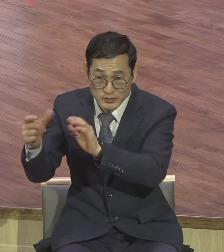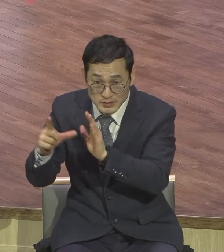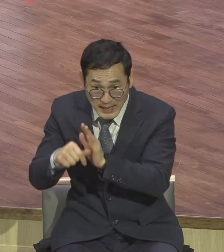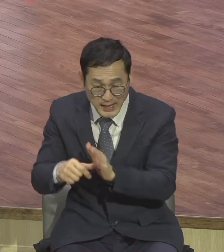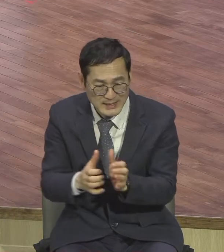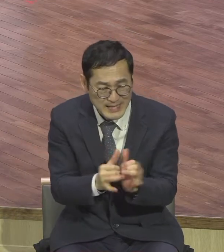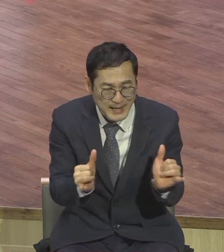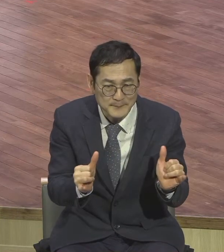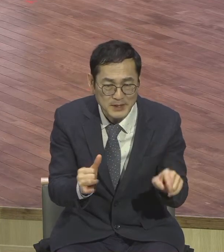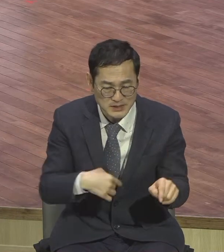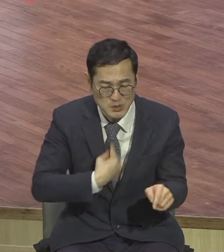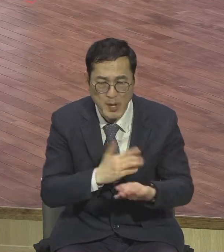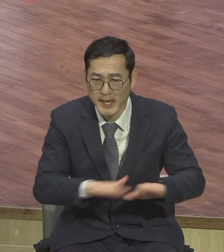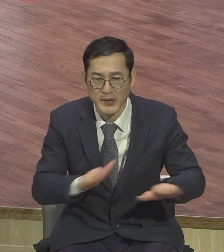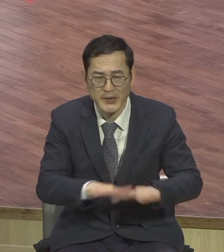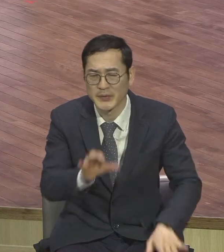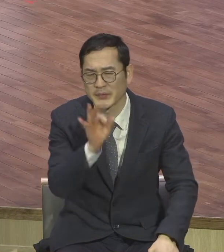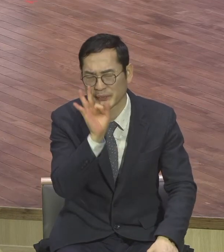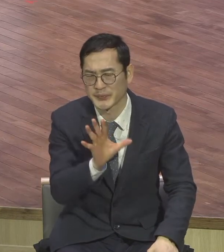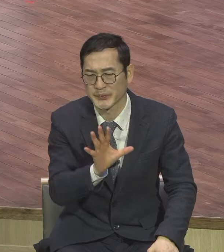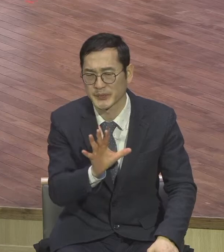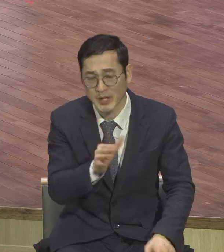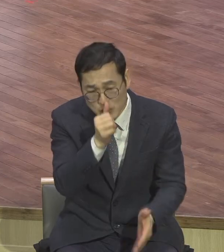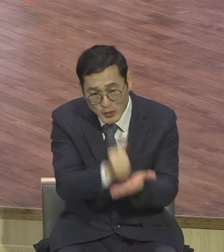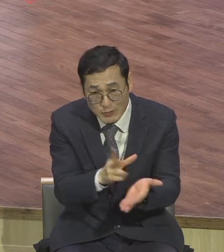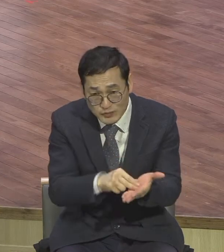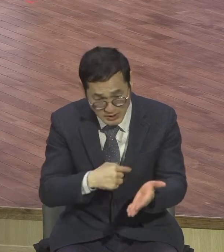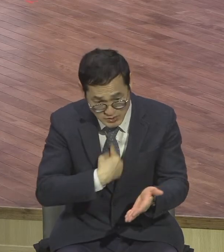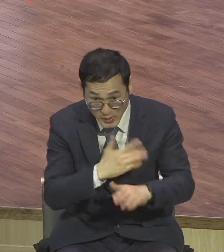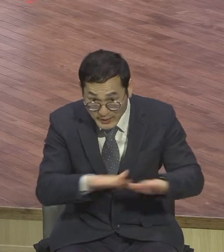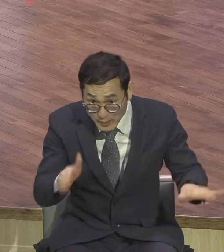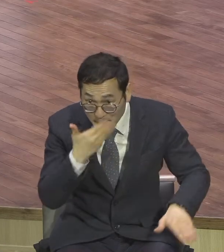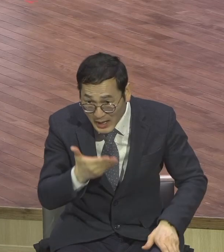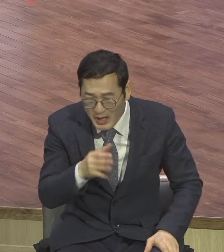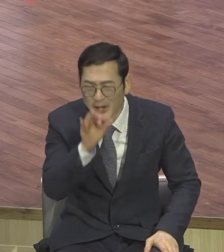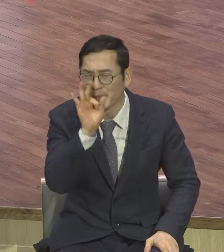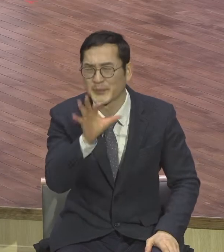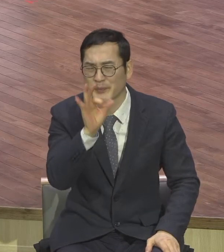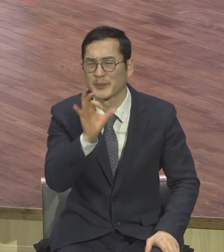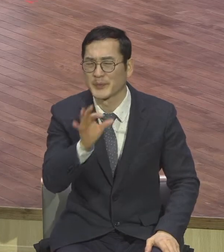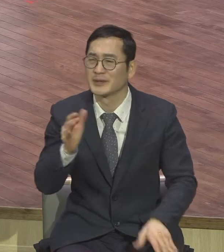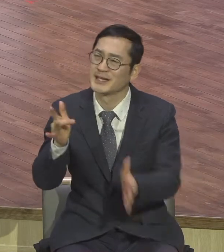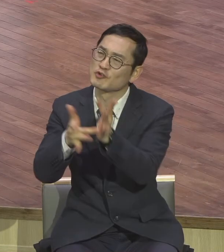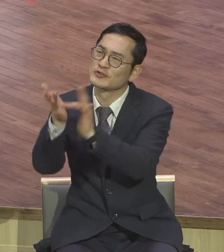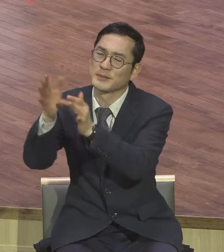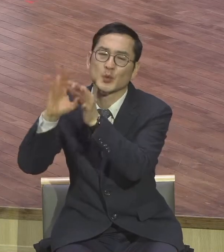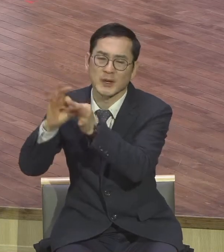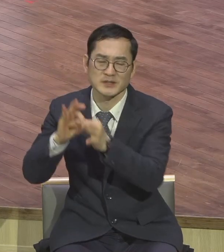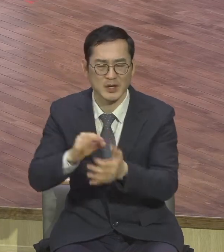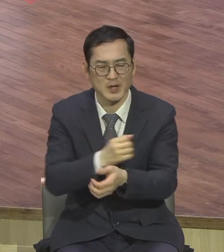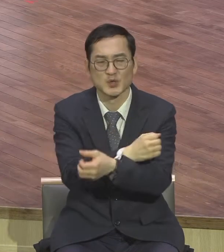수 없는 이 죄의 문제가 어떻게 해요 용서된 것입니다 용서되었습니다